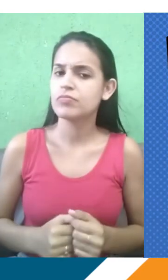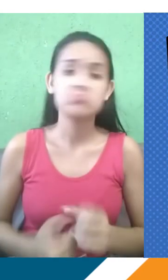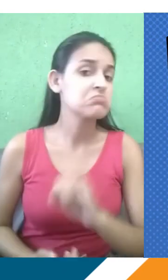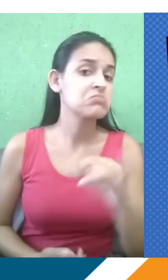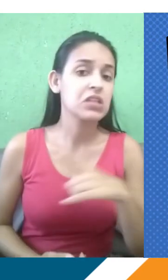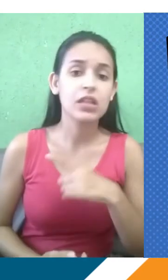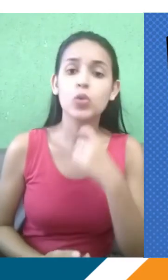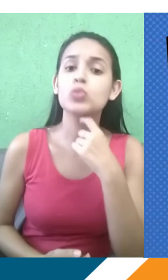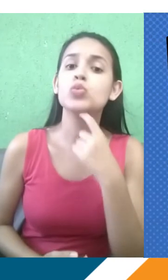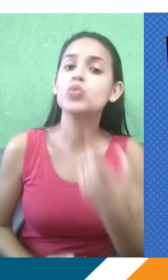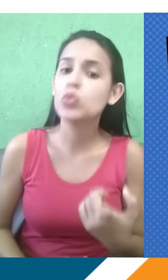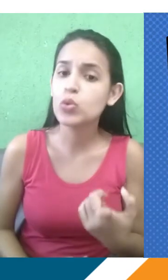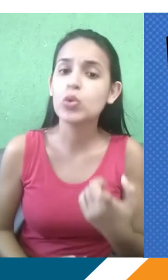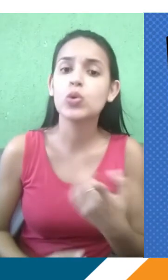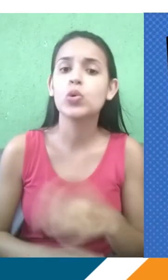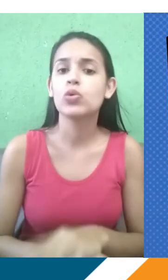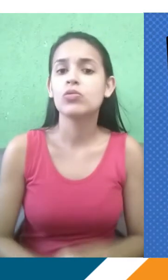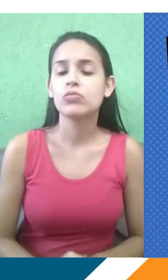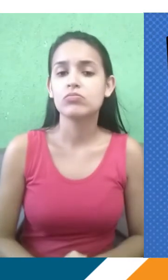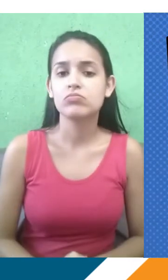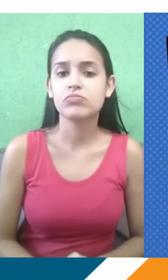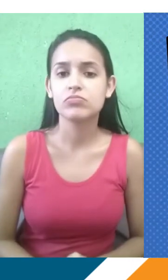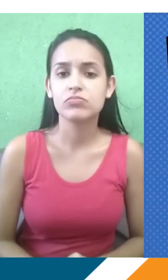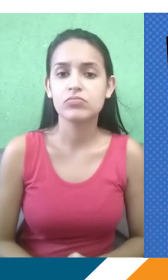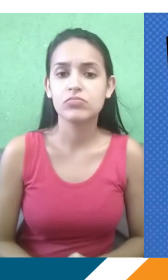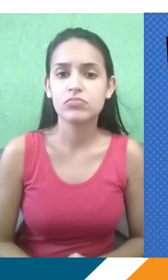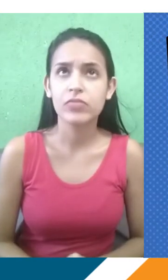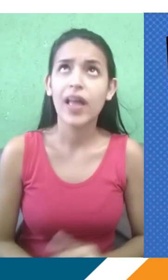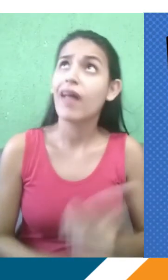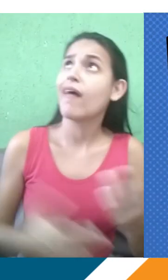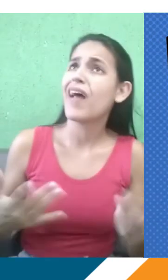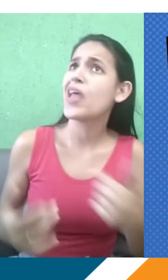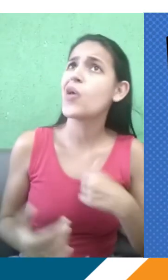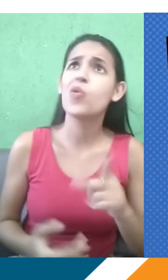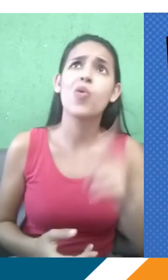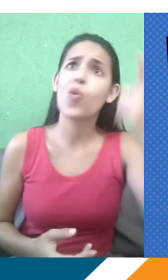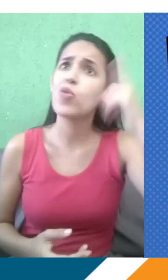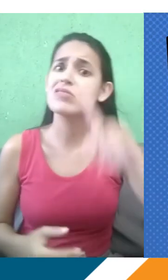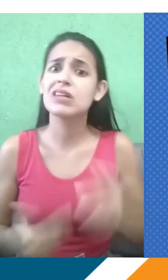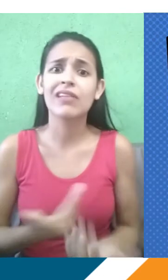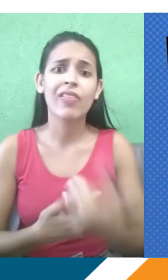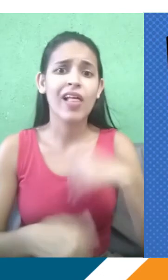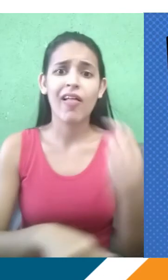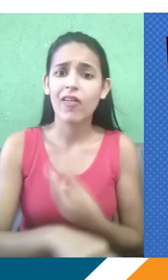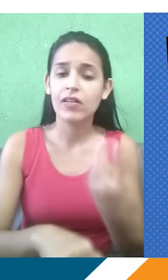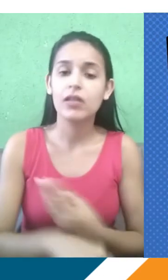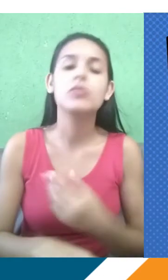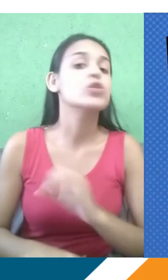dúvida mesmo com relação a esses serviços. Ah, não estou conseguindo acessar o Telegram, não estou com dúvida na matéria mesmo. A